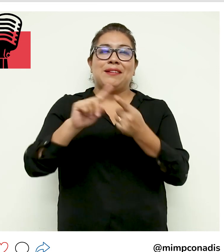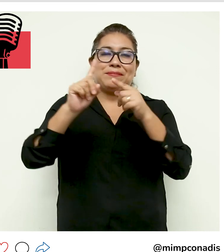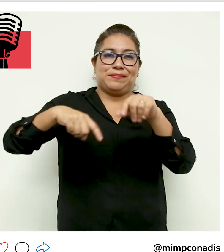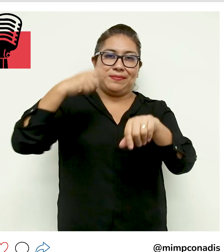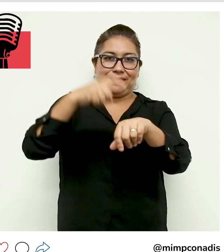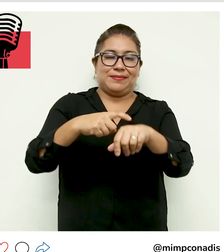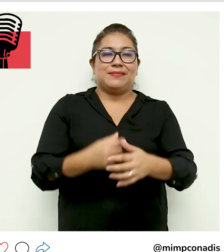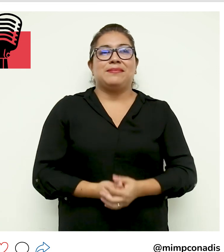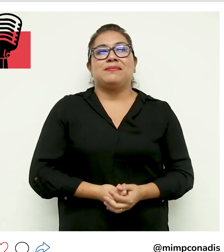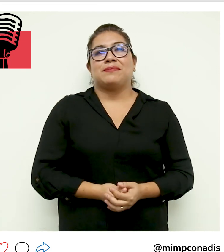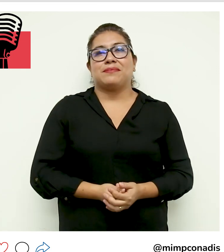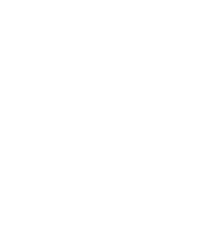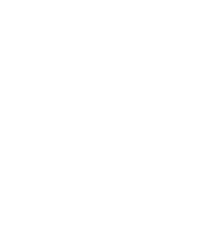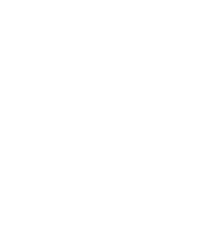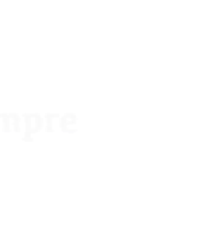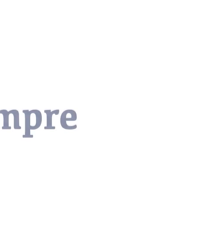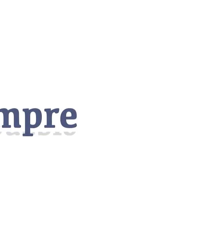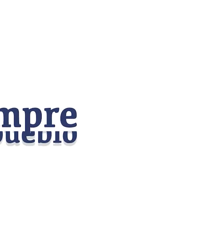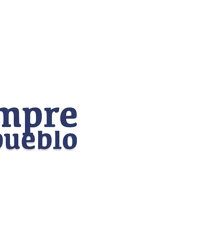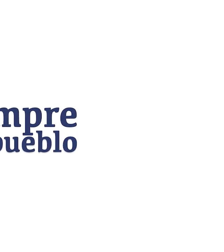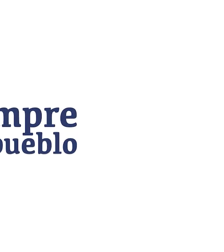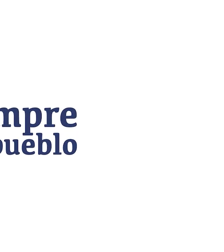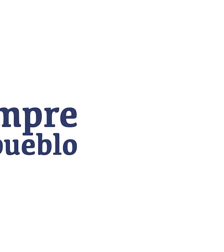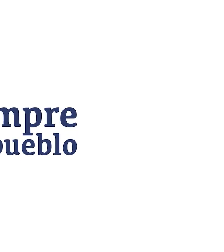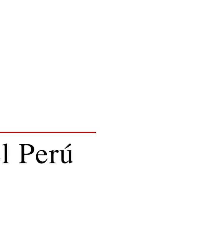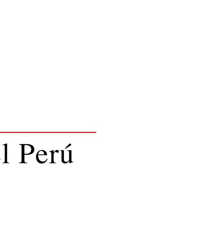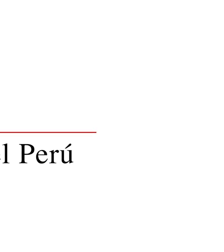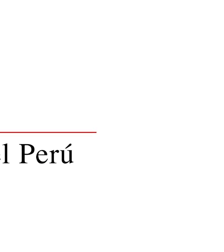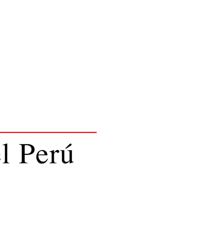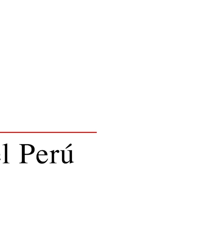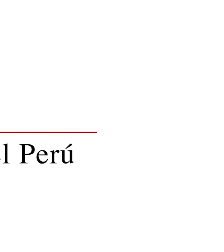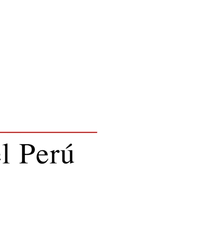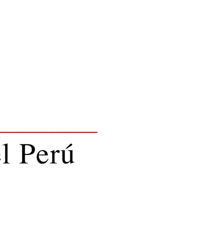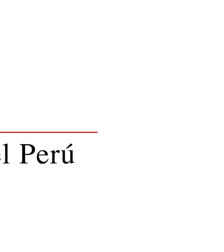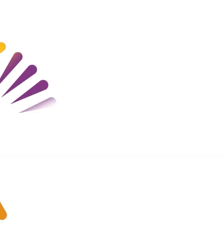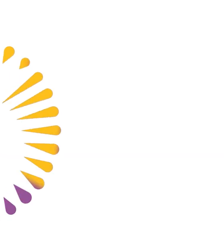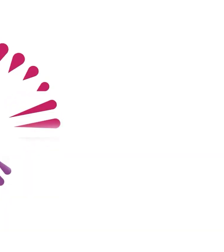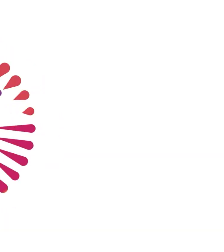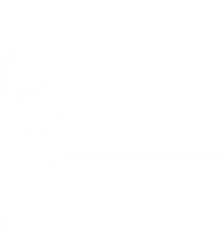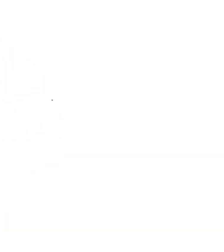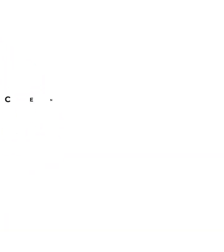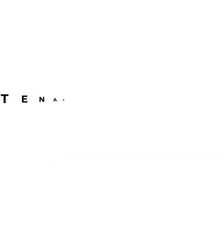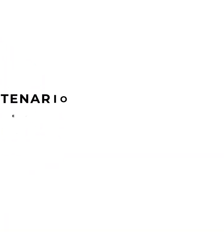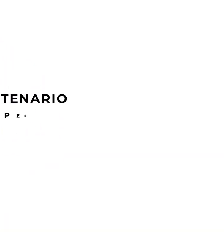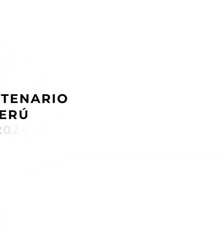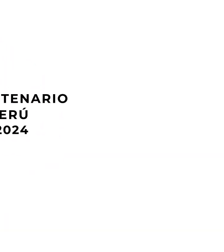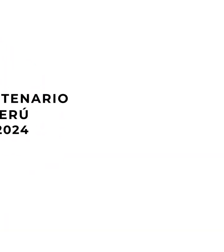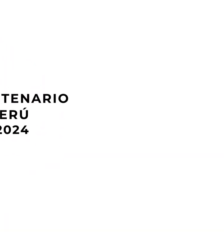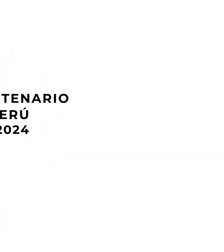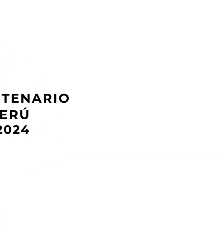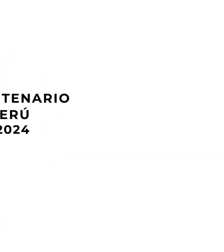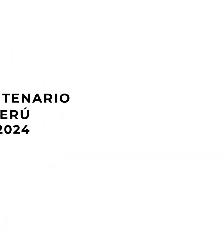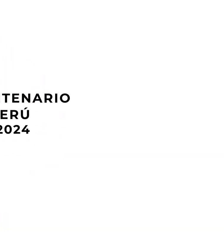atención. Hasta la próxima. Siempre con el Pueblo Gobierno del Perú Bicentenario del Perú